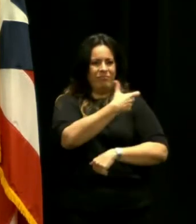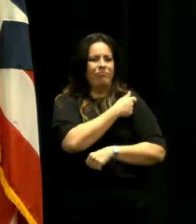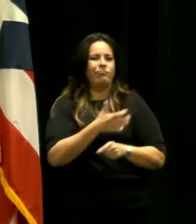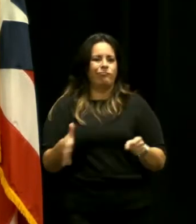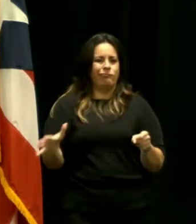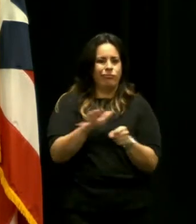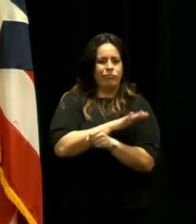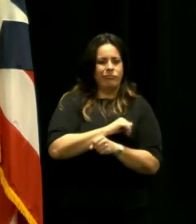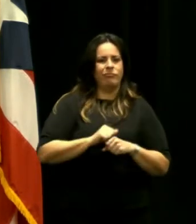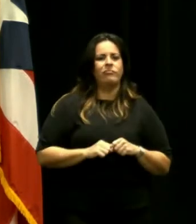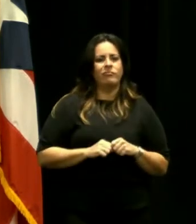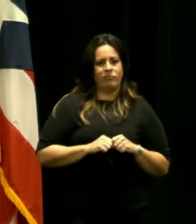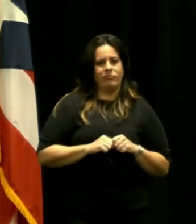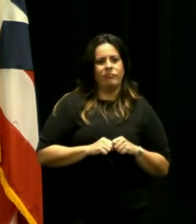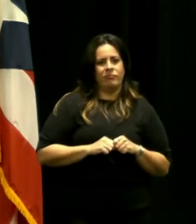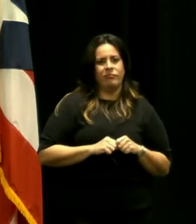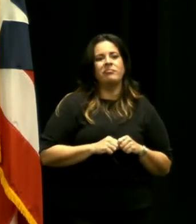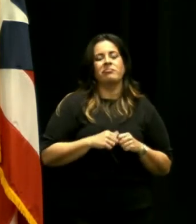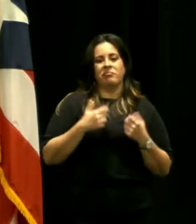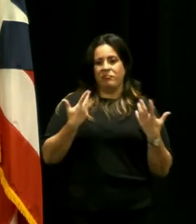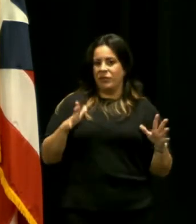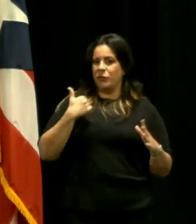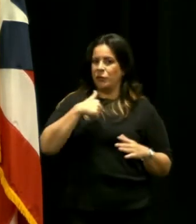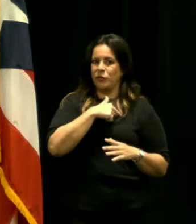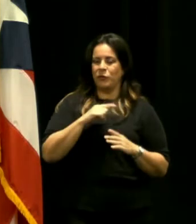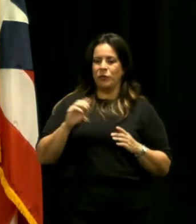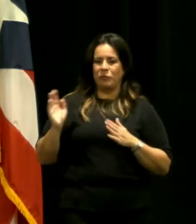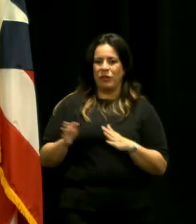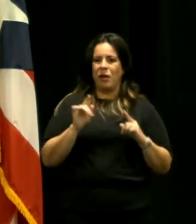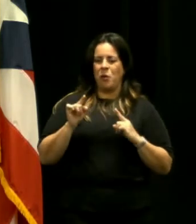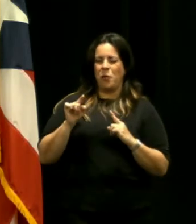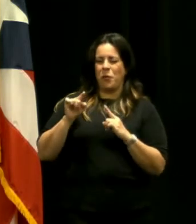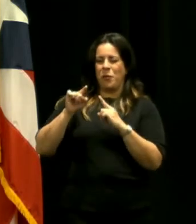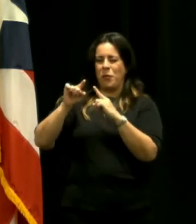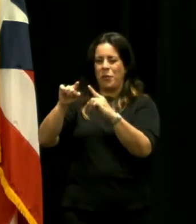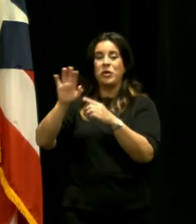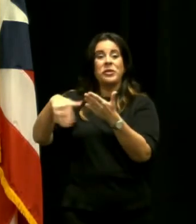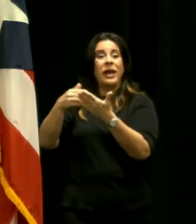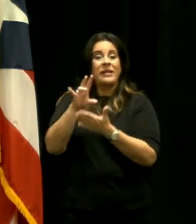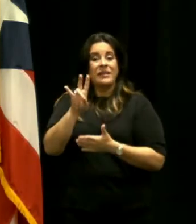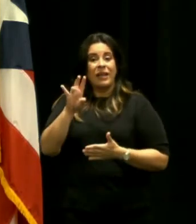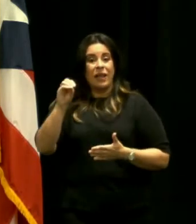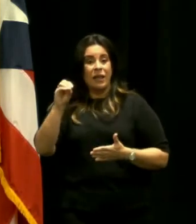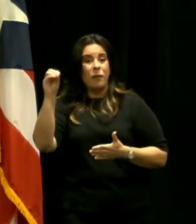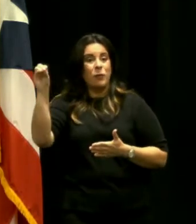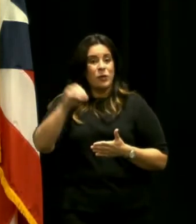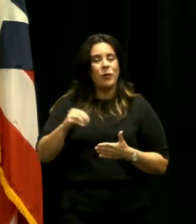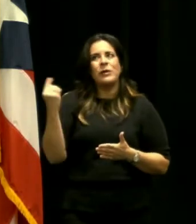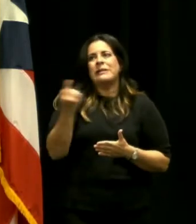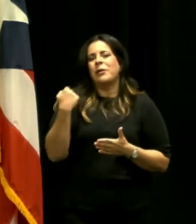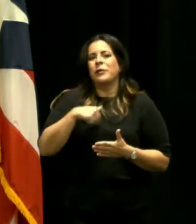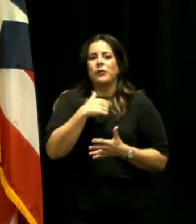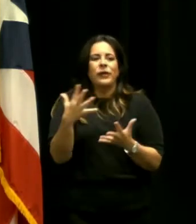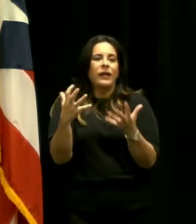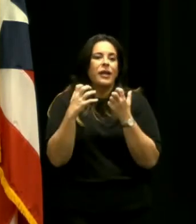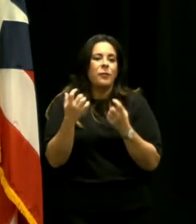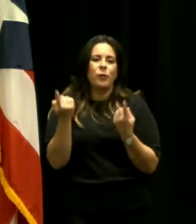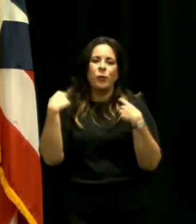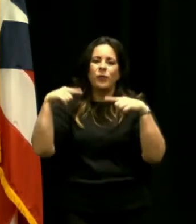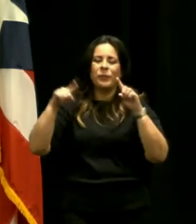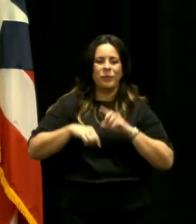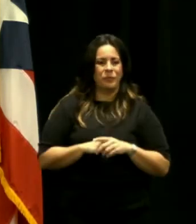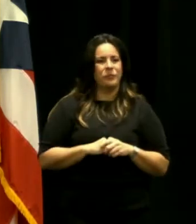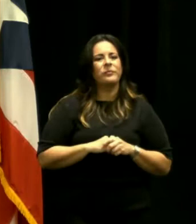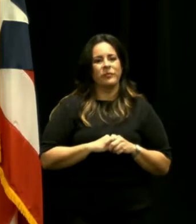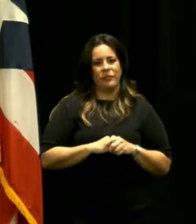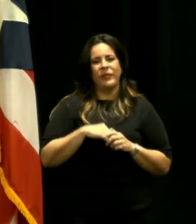vacunada o sea que vamos camino a llegar a ese 70% que siempre quisimos alcanzar